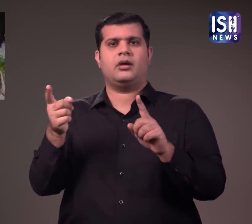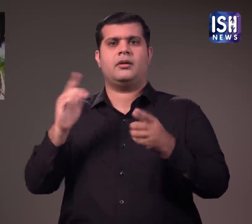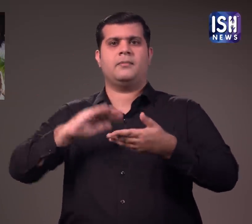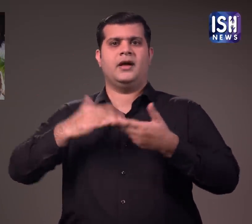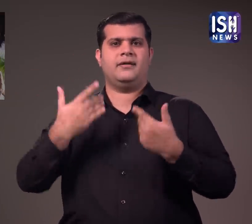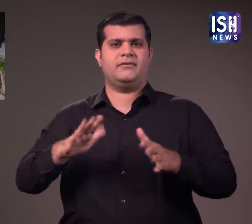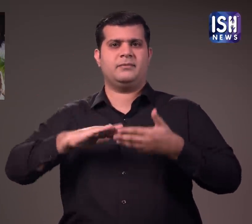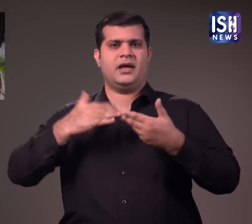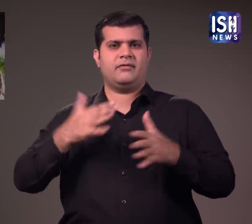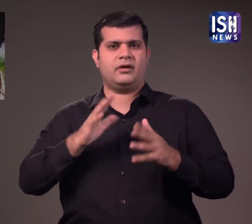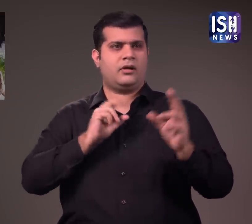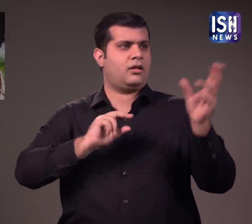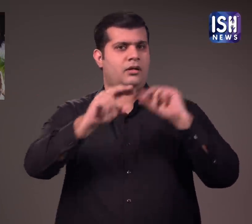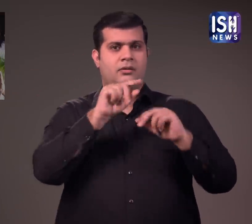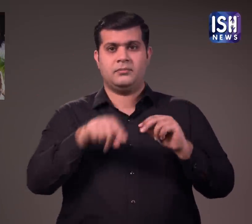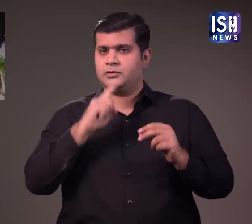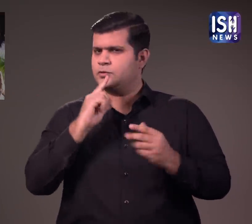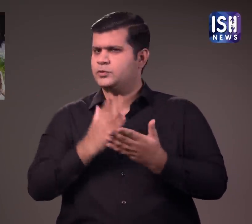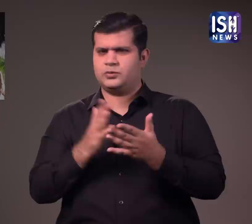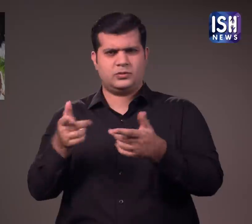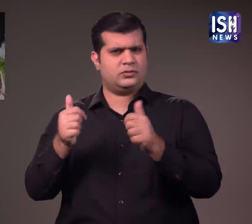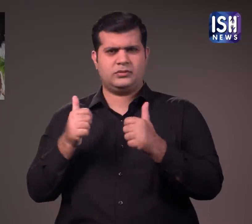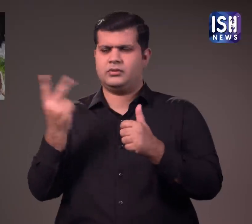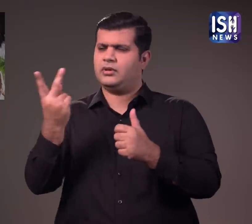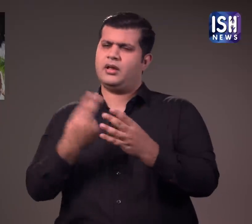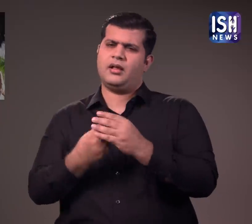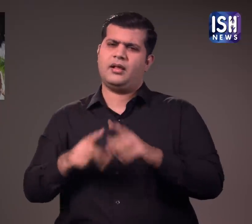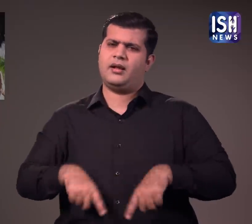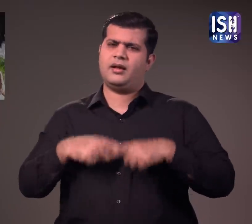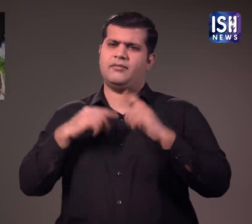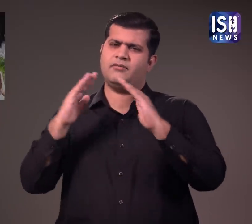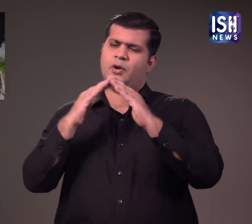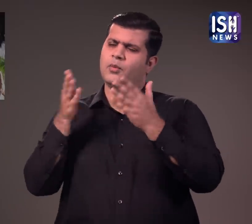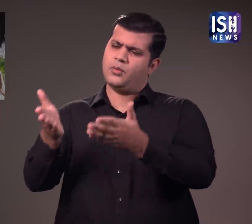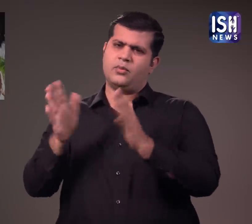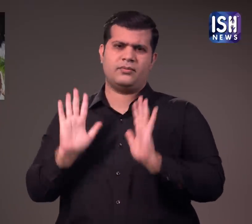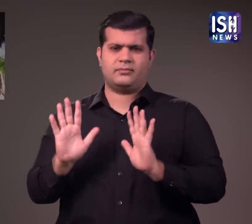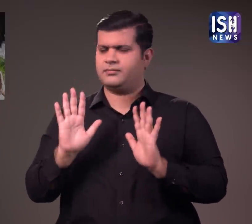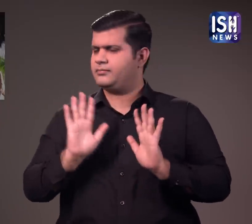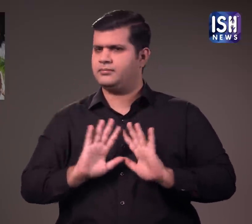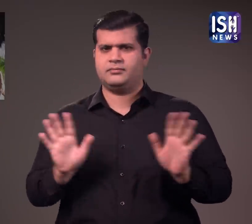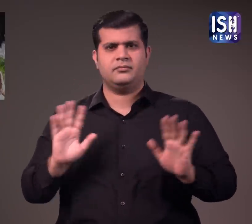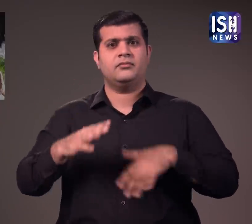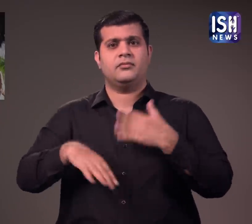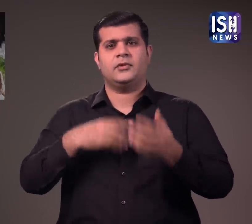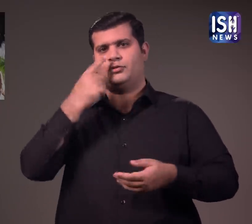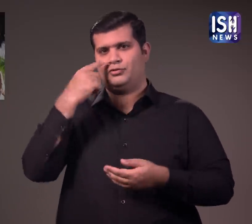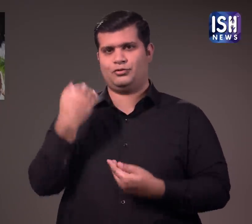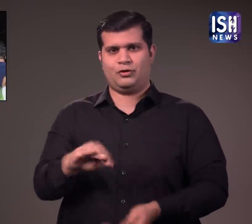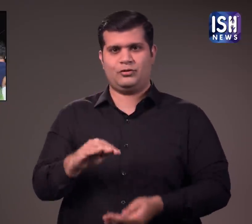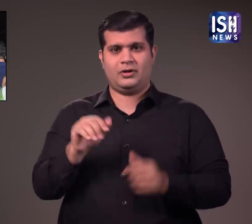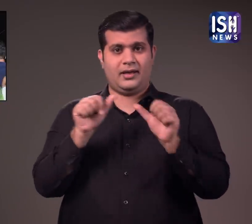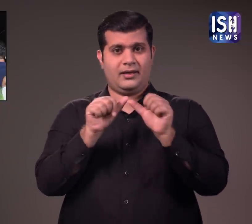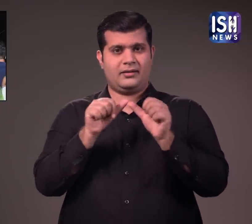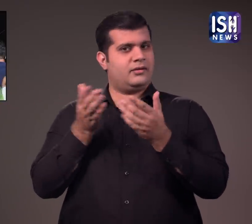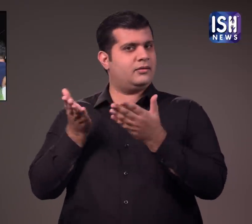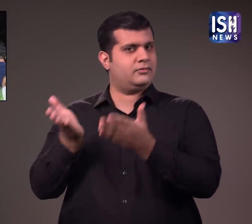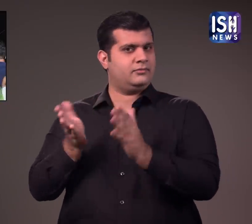शादी कर ली थी जबकि उनकी शादी की पुष्टी करने के लिए कोई पुक्ता सुबुत नहीं थे उनकी एक बेटी है